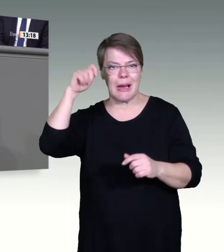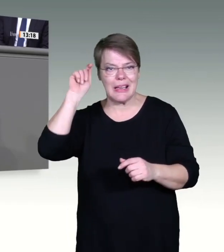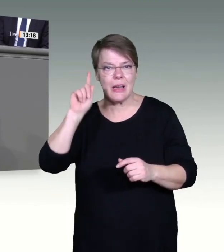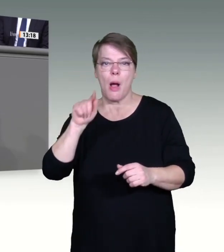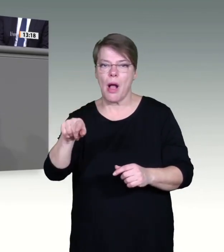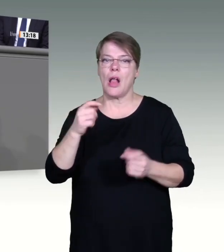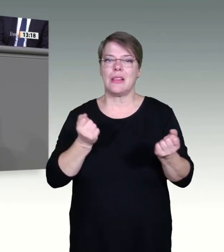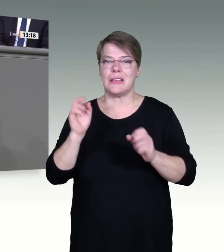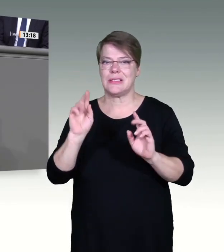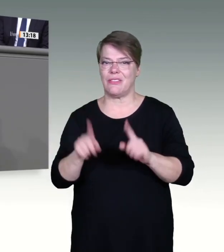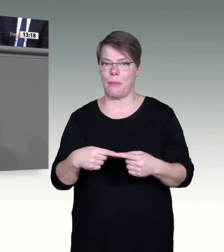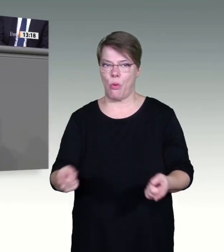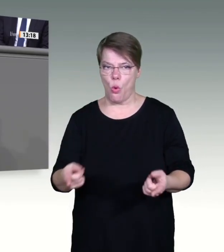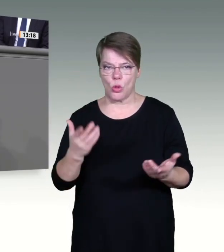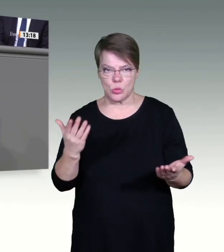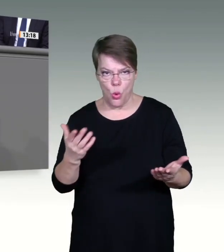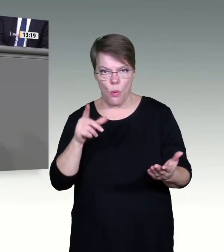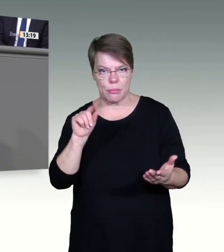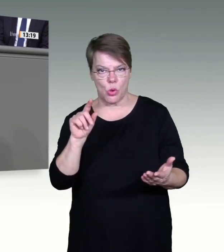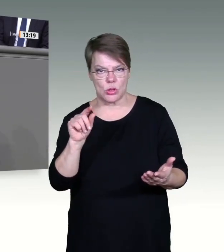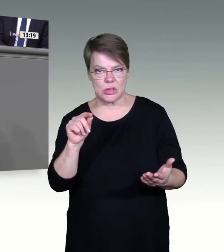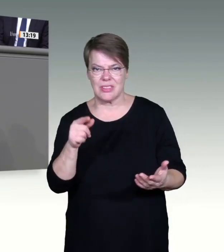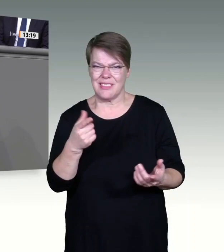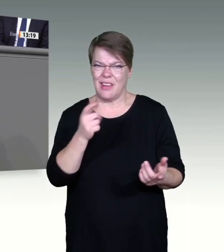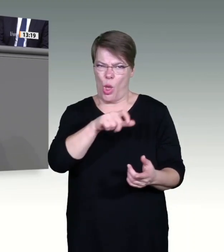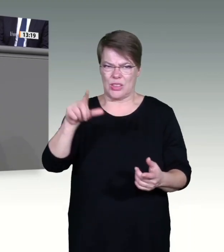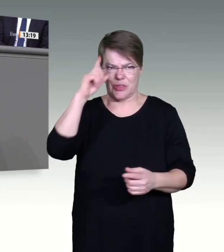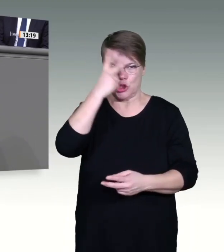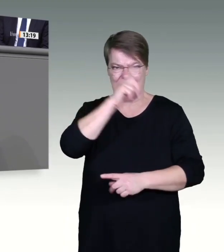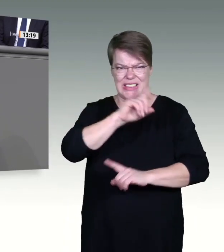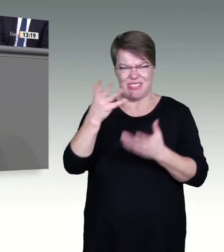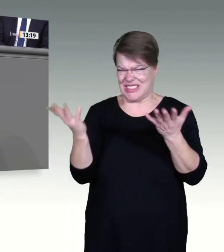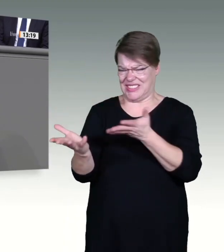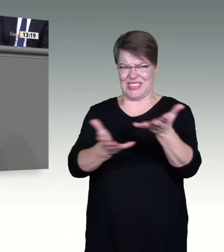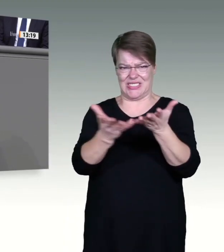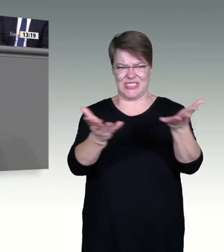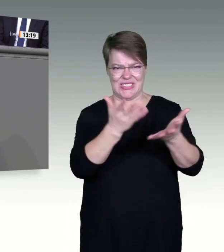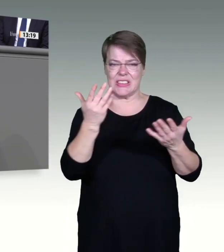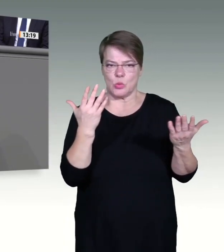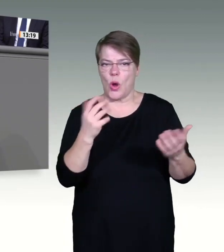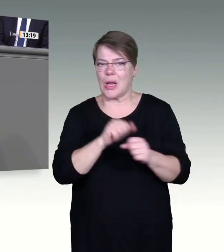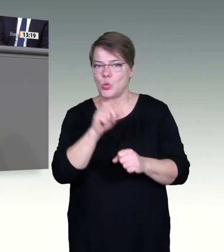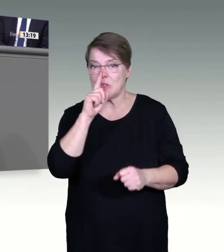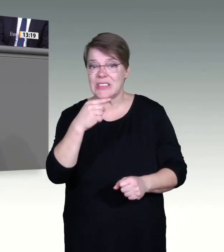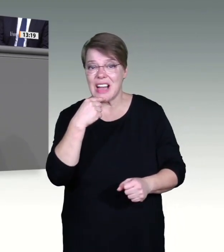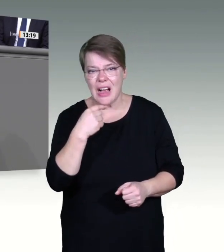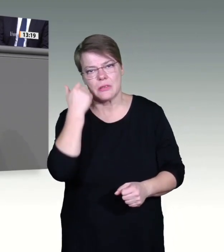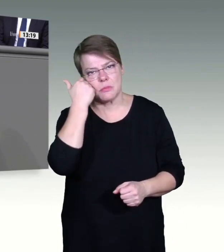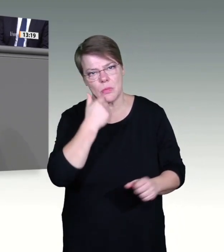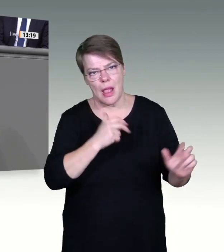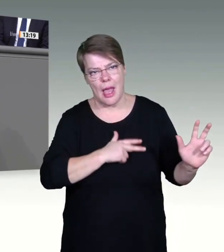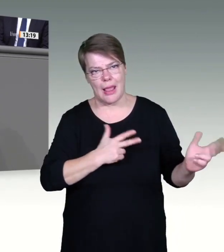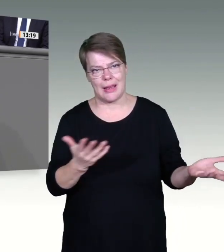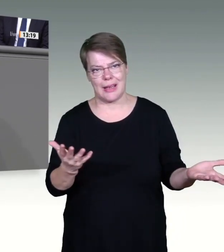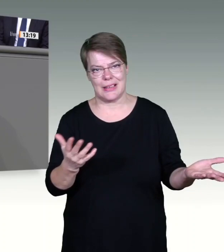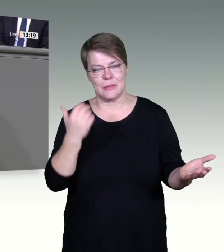haben, 3 000 Euro, irgendetwas in diesem Gesetz sagen, wird nicht gemacht. Insofern auch hier Fehlanzeige. Und ein Punkt,